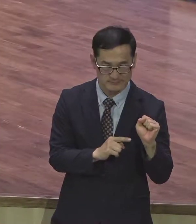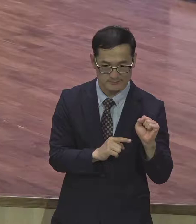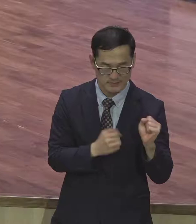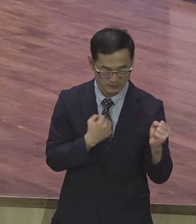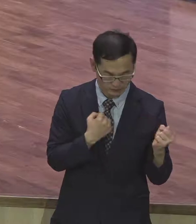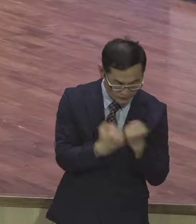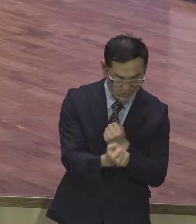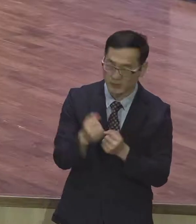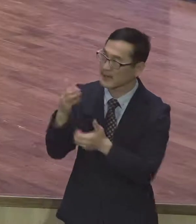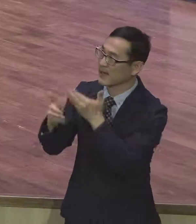거지.